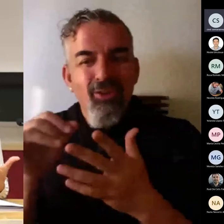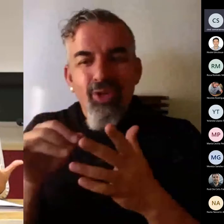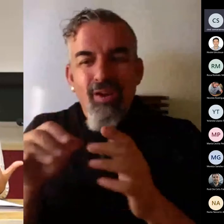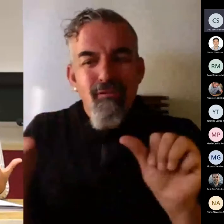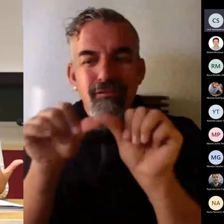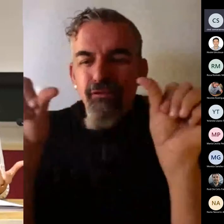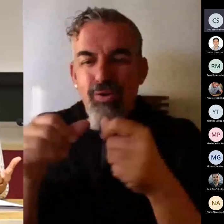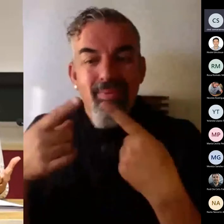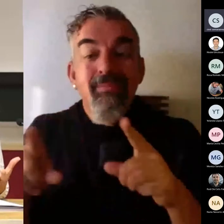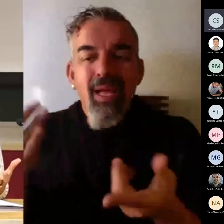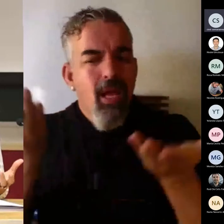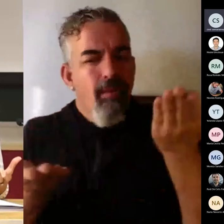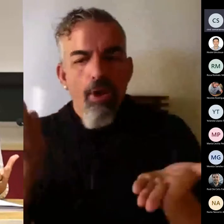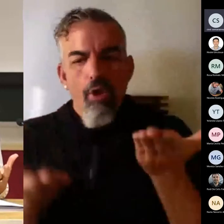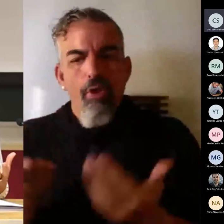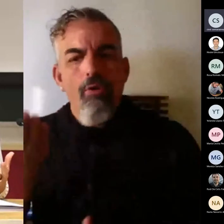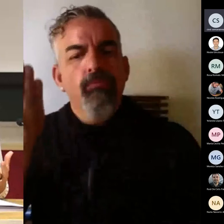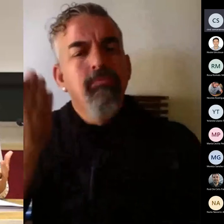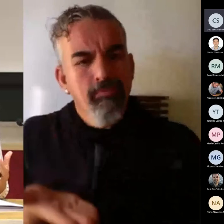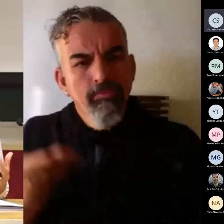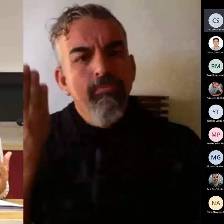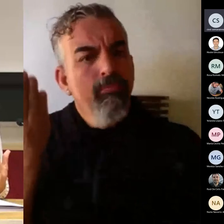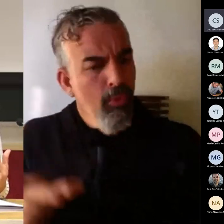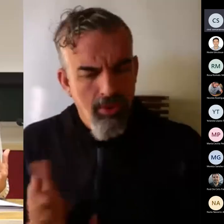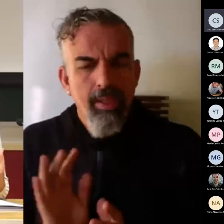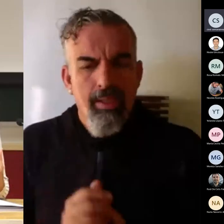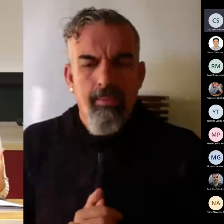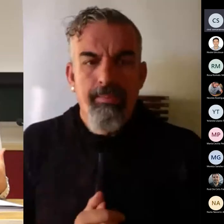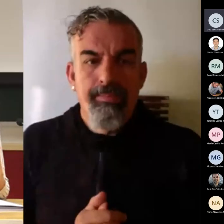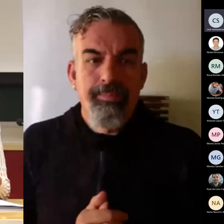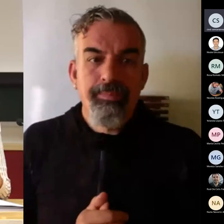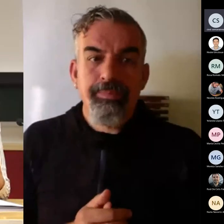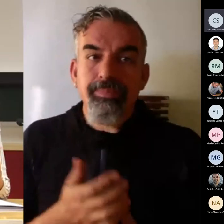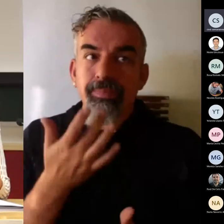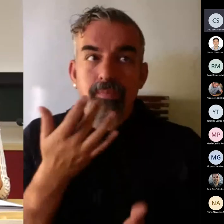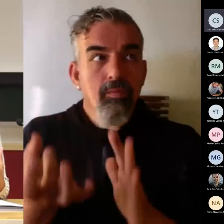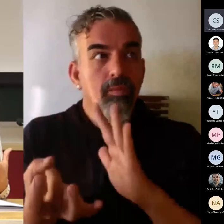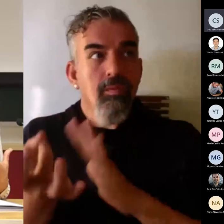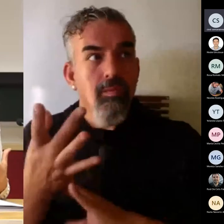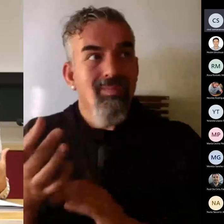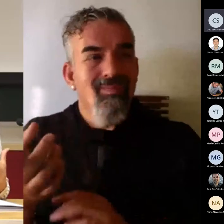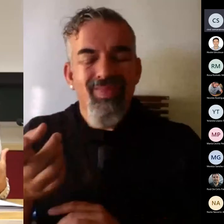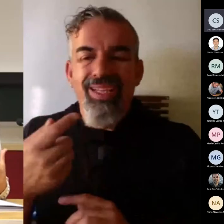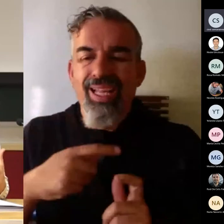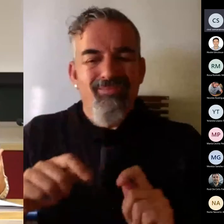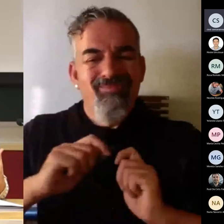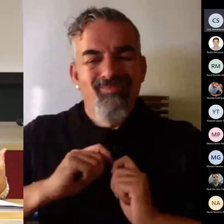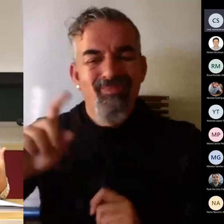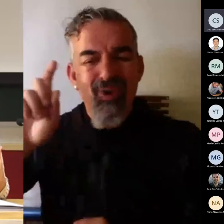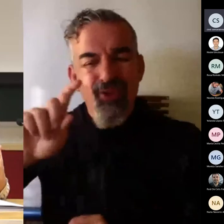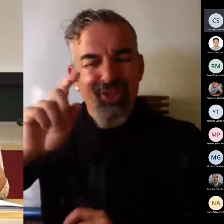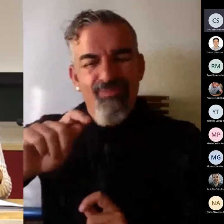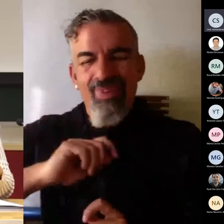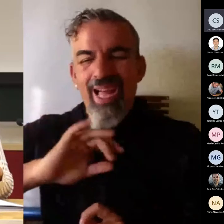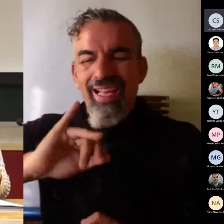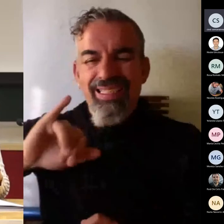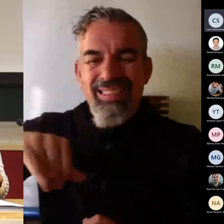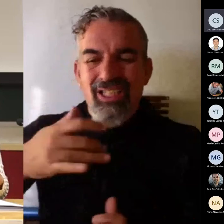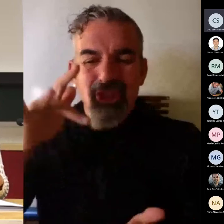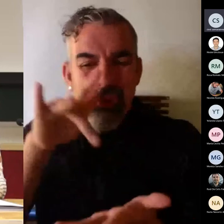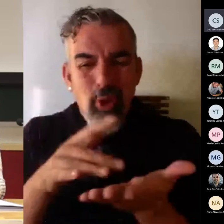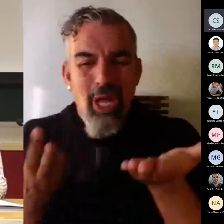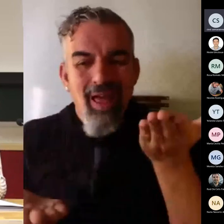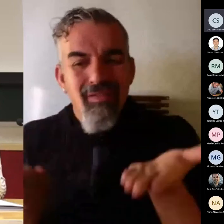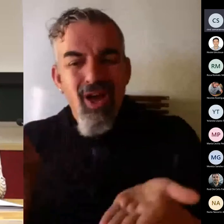la evaluación, la evaluación por completar. Ahora bien, ¿qué pasa? Que a nosotros nos pilla cansados. Cuando vamos a evaluar, si no hacemos